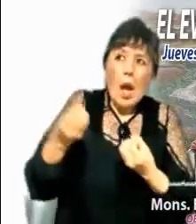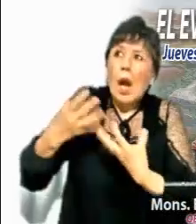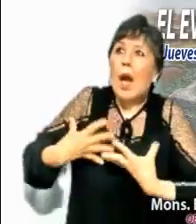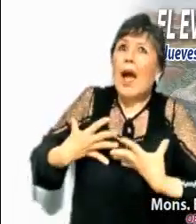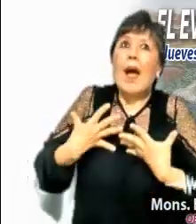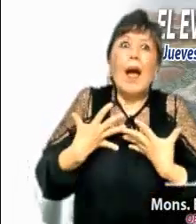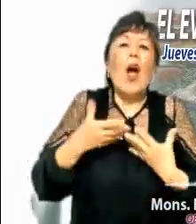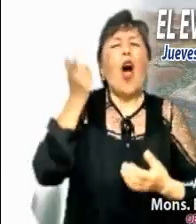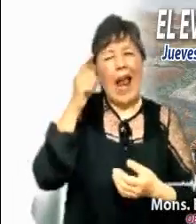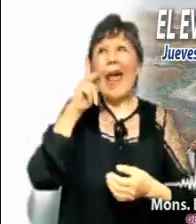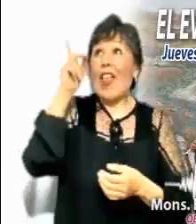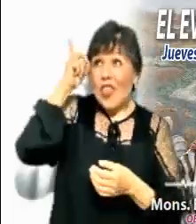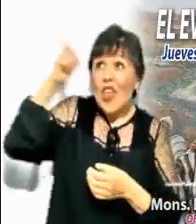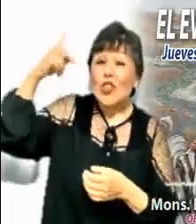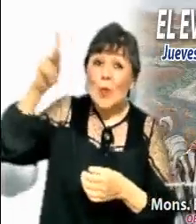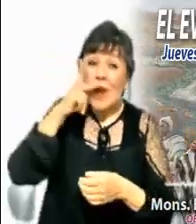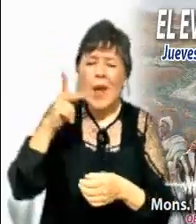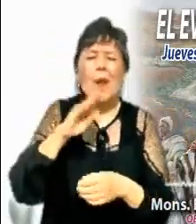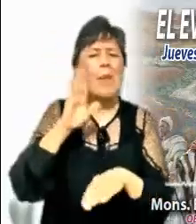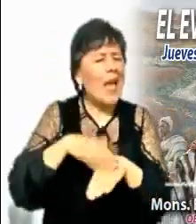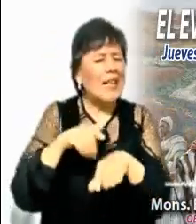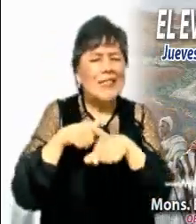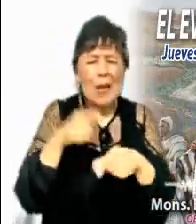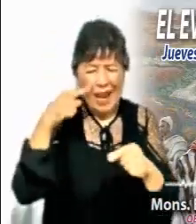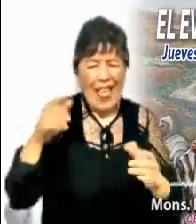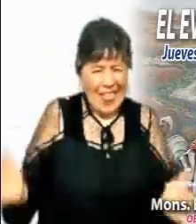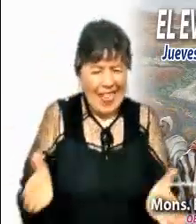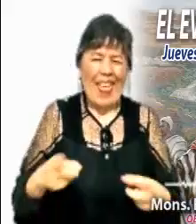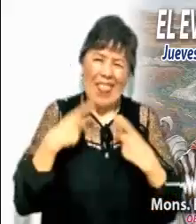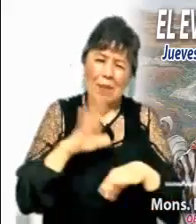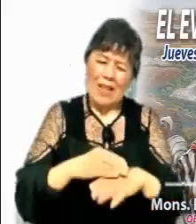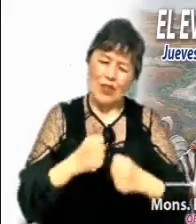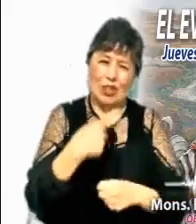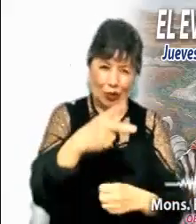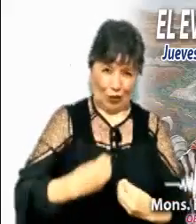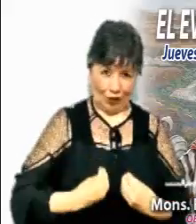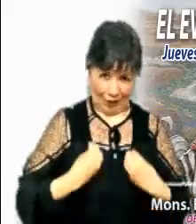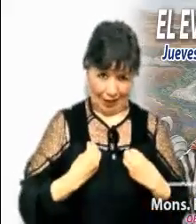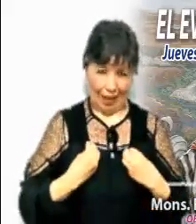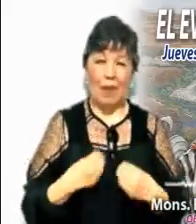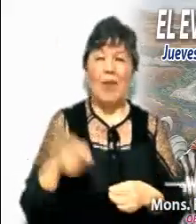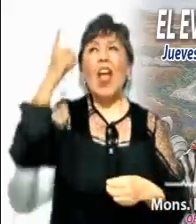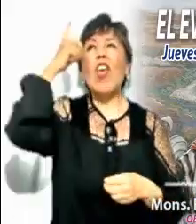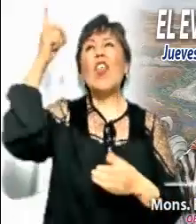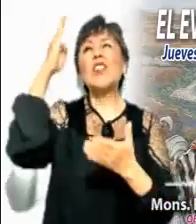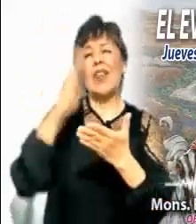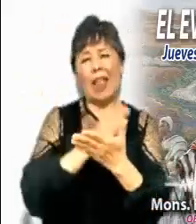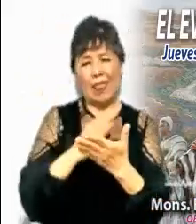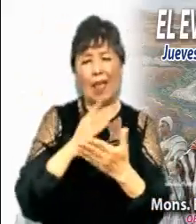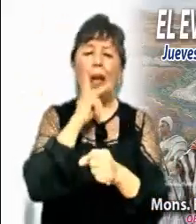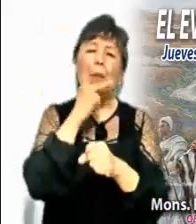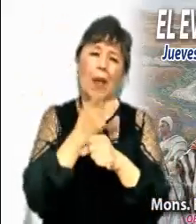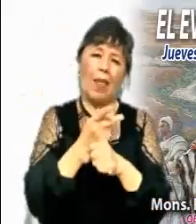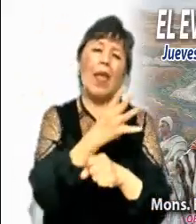Que la Palabra de Dios siga siendo la fortaleza en nuestra vida. El Señor te